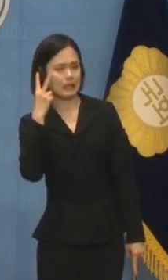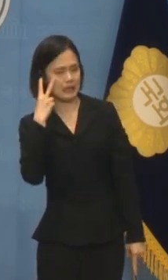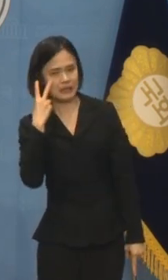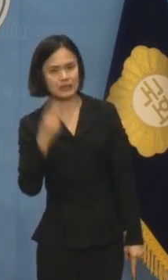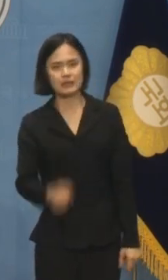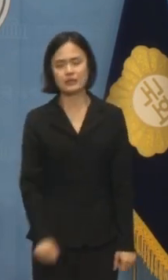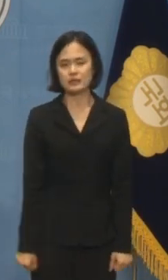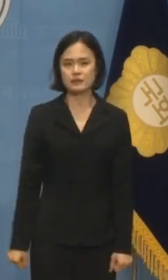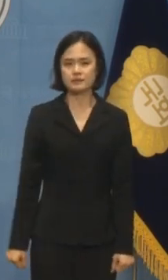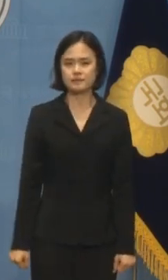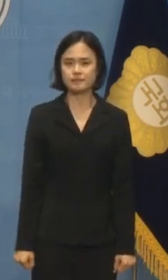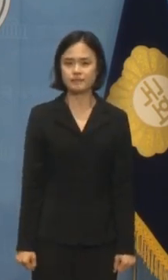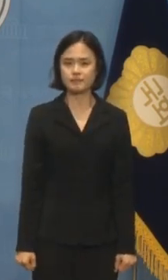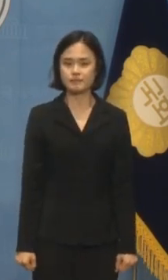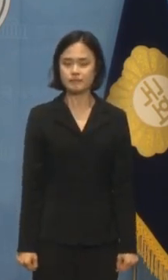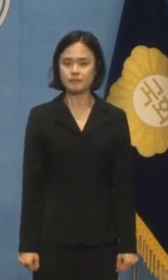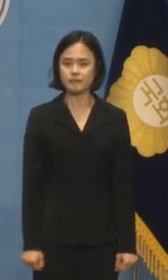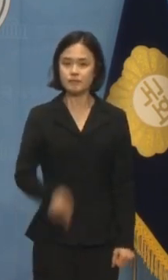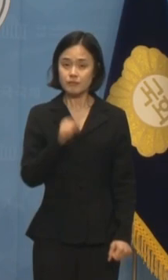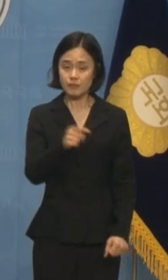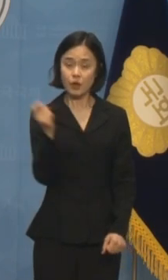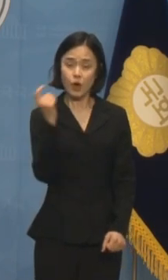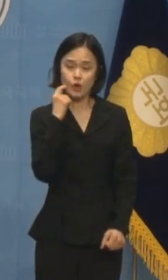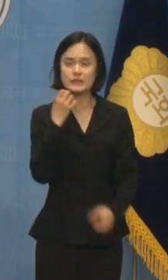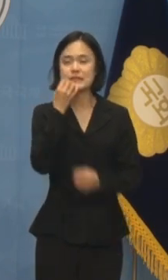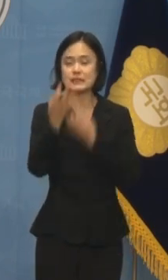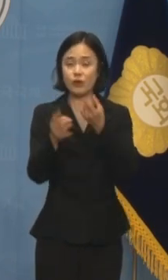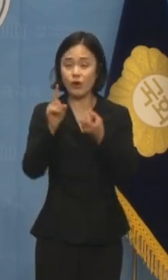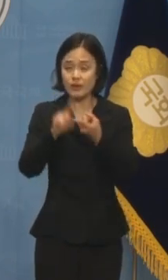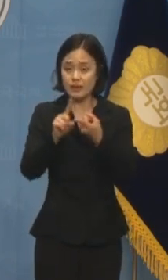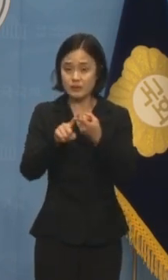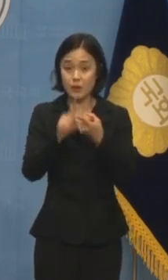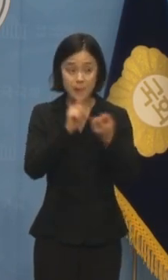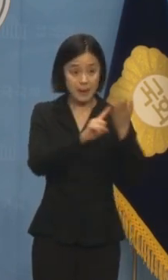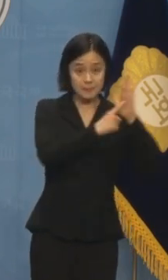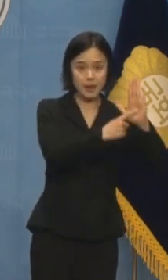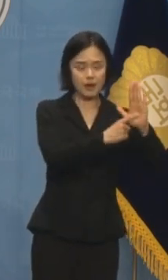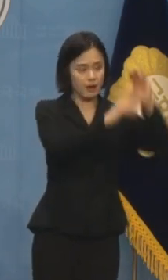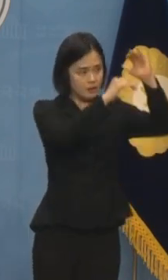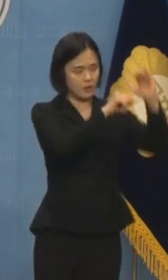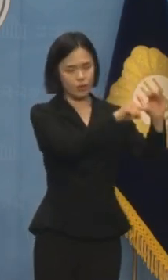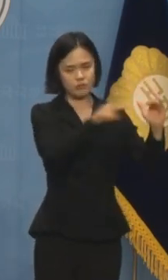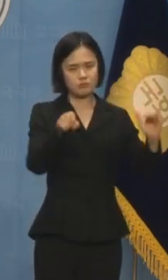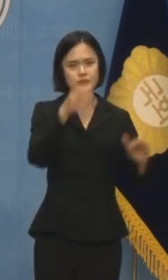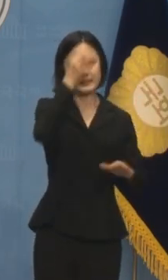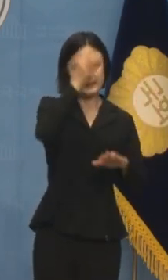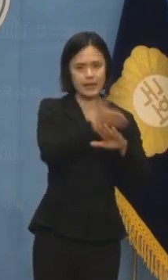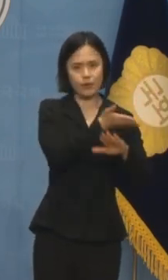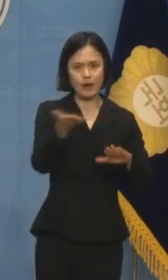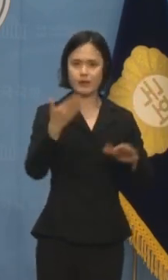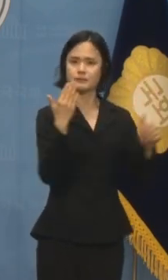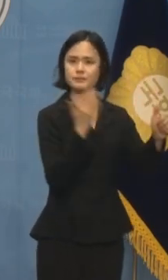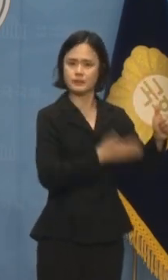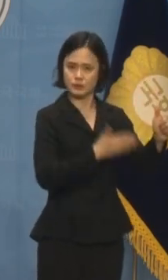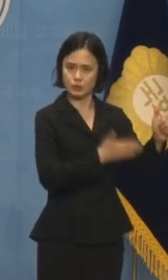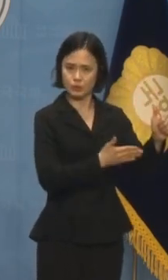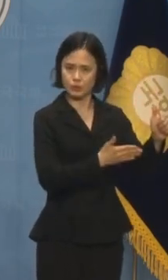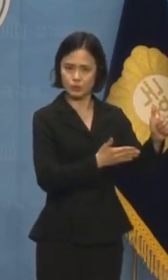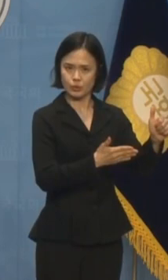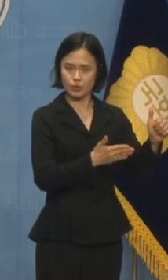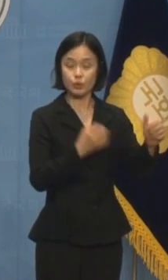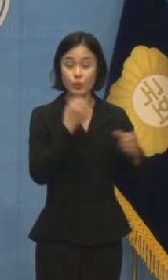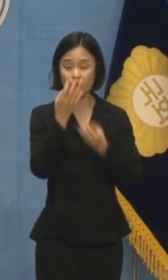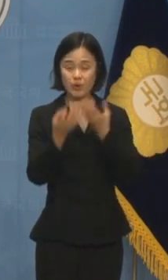증언 강요라고 매도한 데 대해 즉각 사과하십시오. 또한 위중교사 증거라고 신나게 들이민